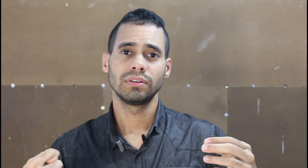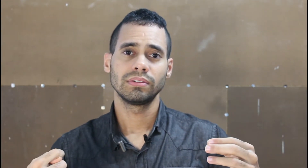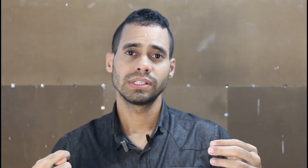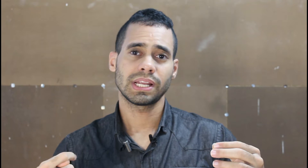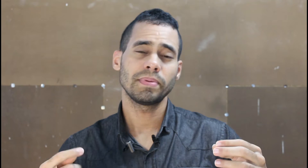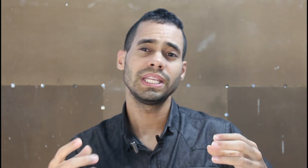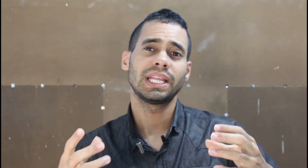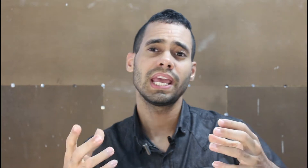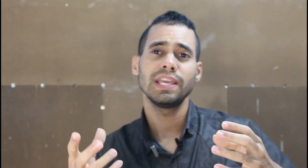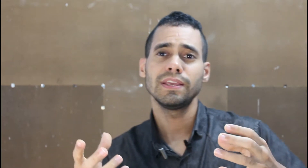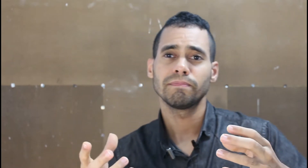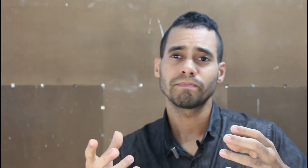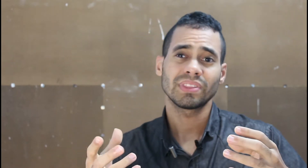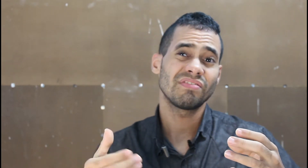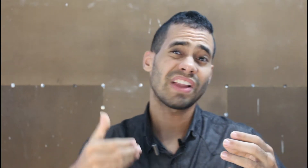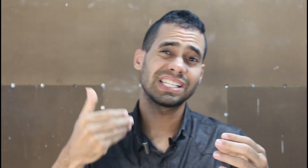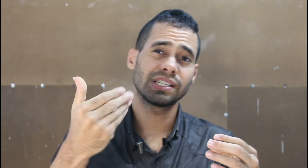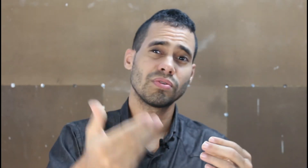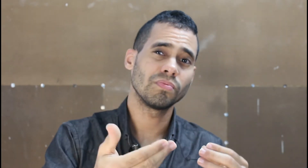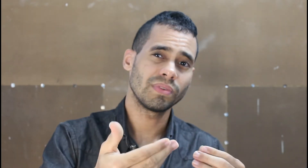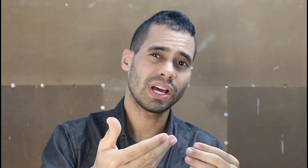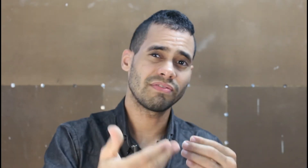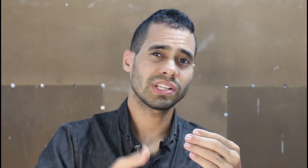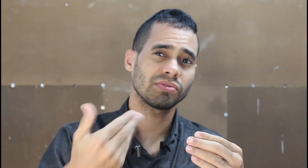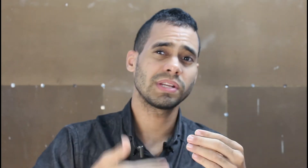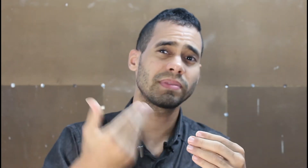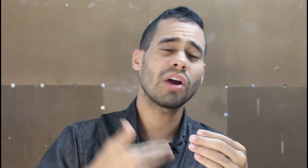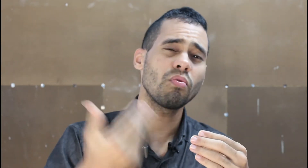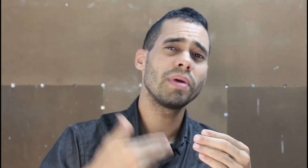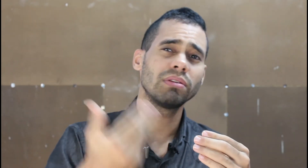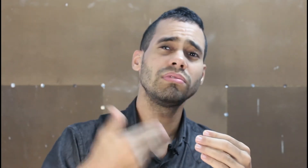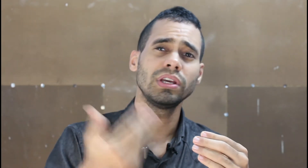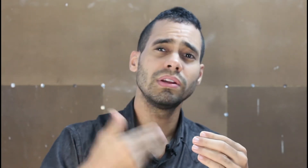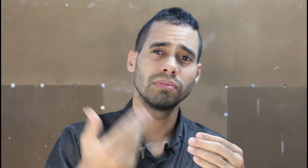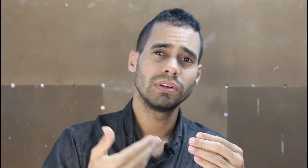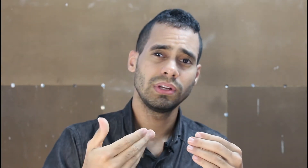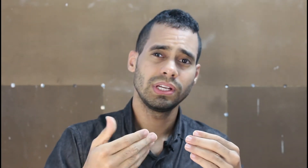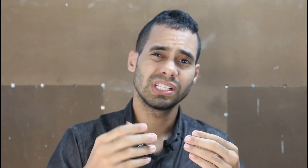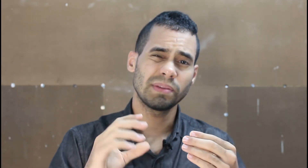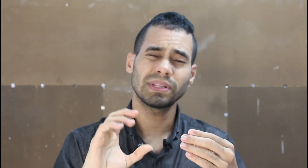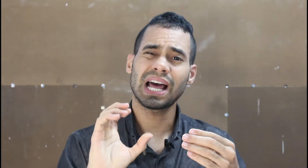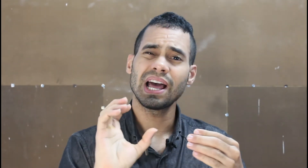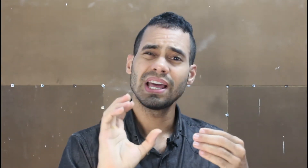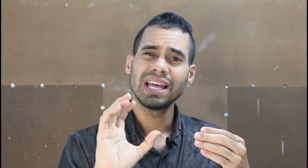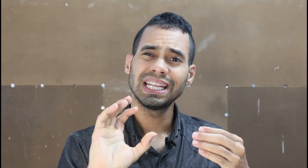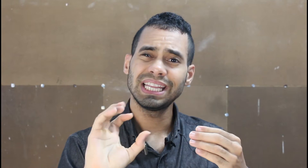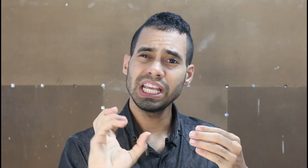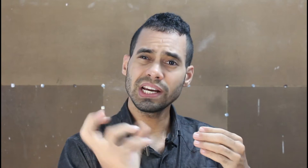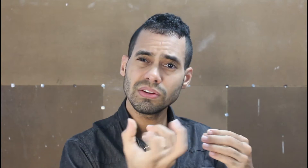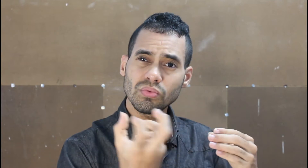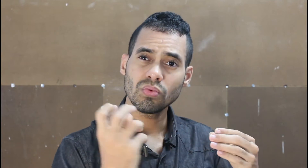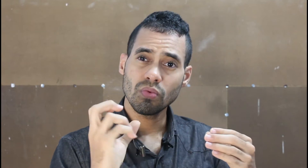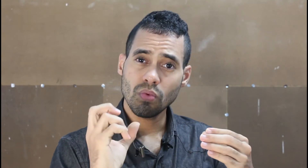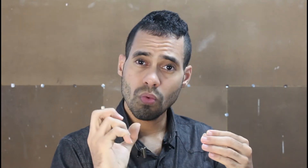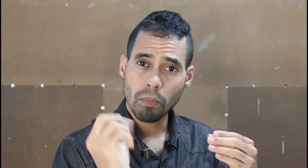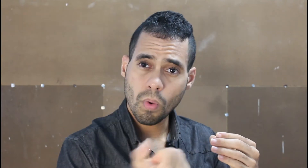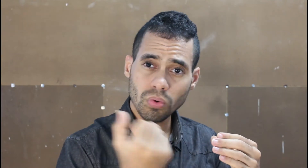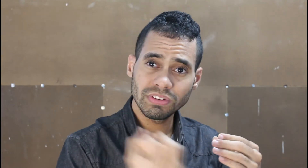Sabe que tem inflação. A inflação sempre está comendo dinheiro. Sempre está tirando um pouco de